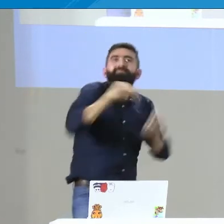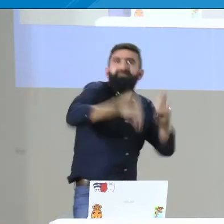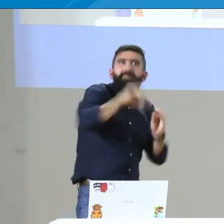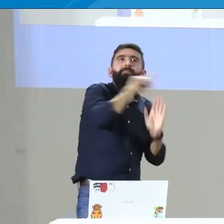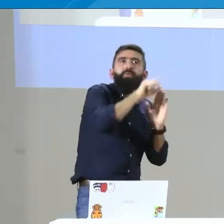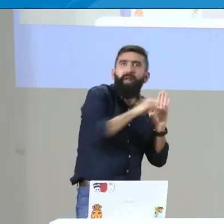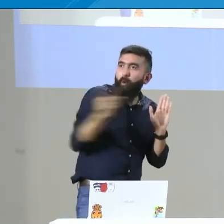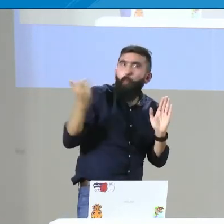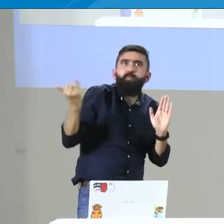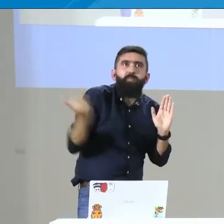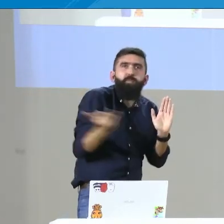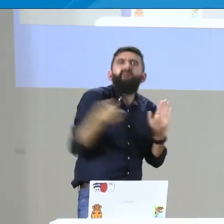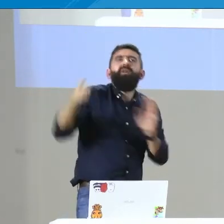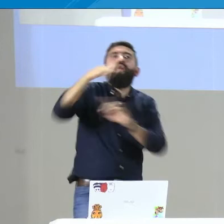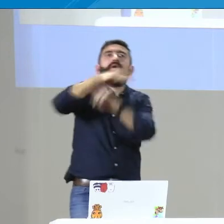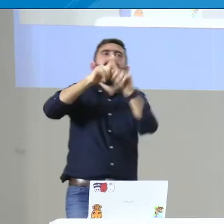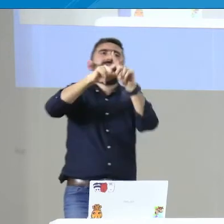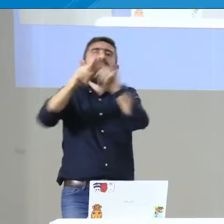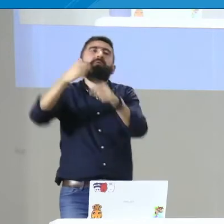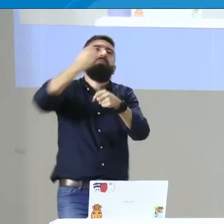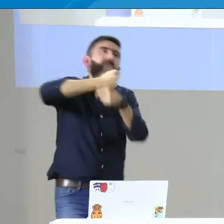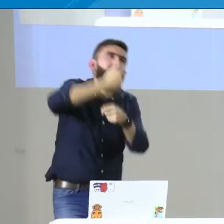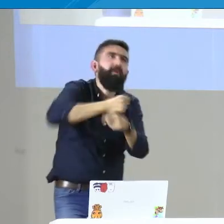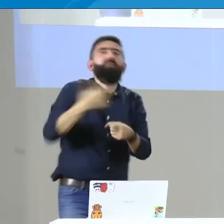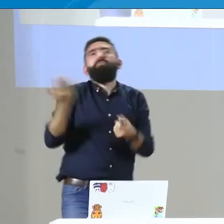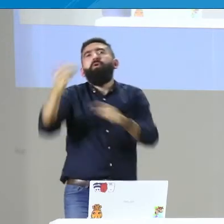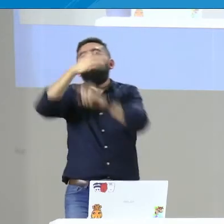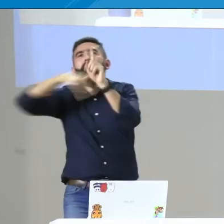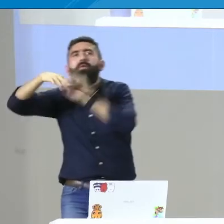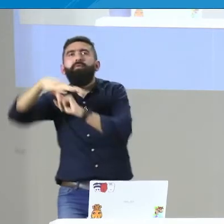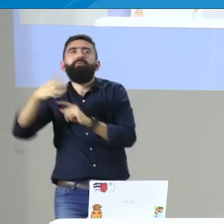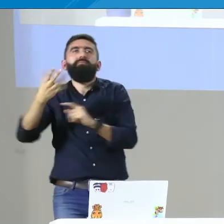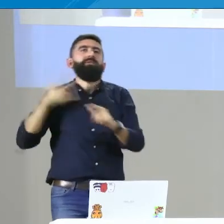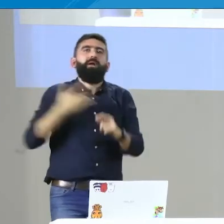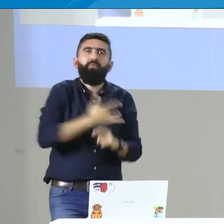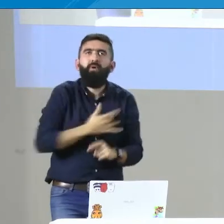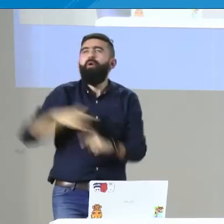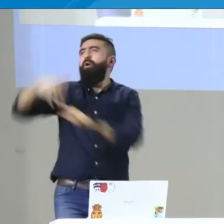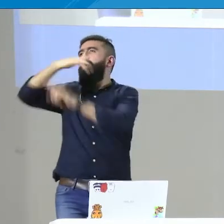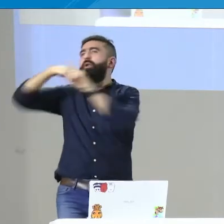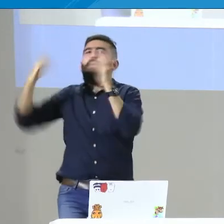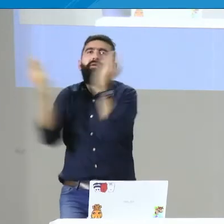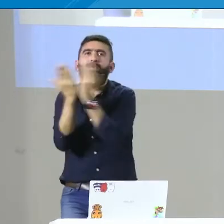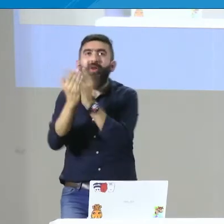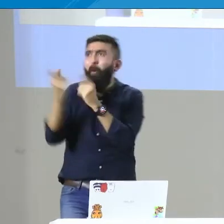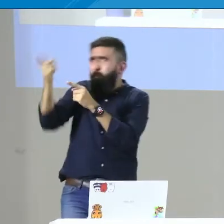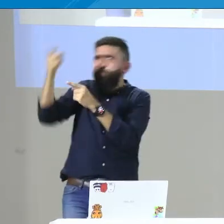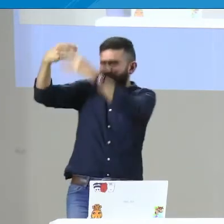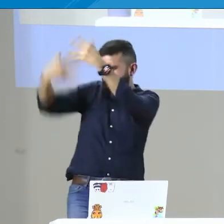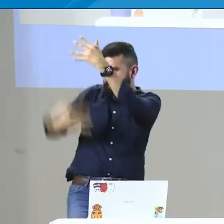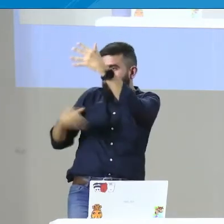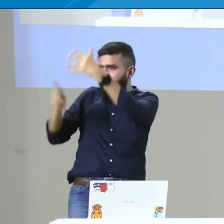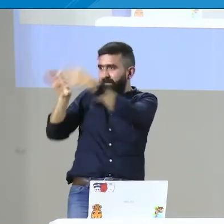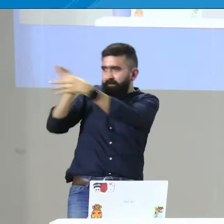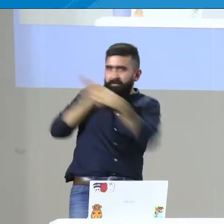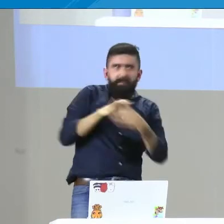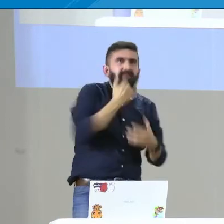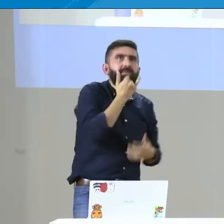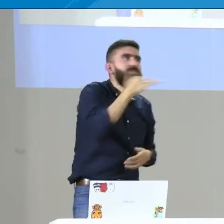Entonces, allí también tenemos mucha información para generar el estudio. Entonces, en diferentes contextos, como el laboral, el salud